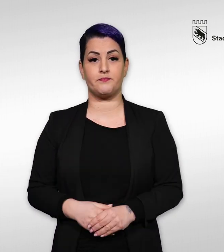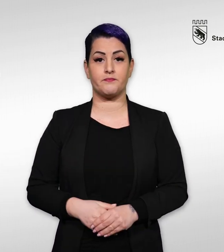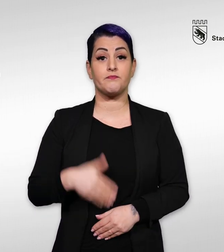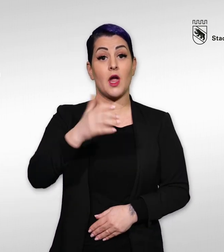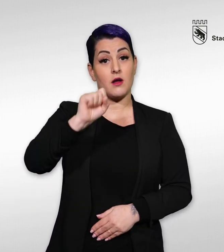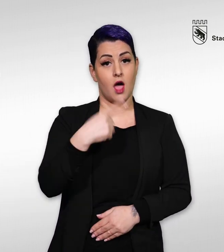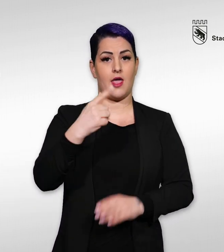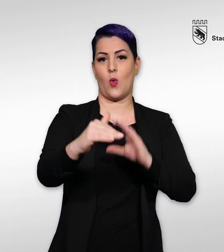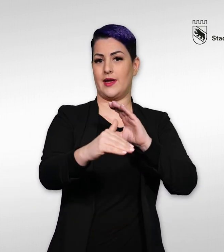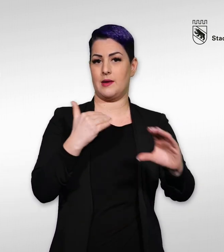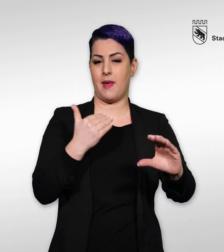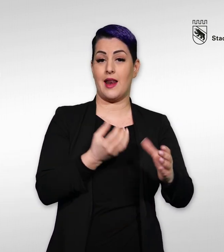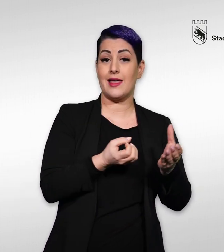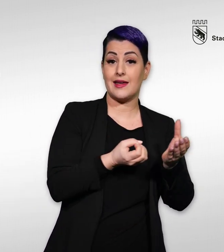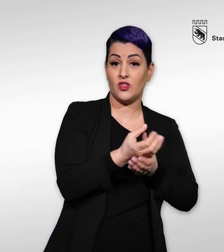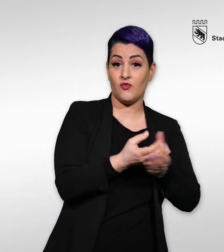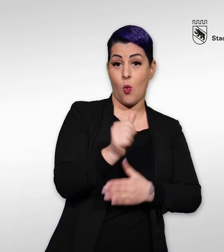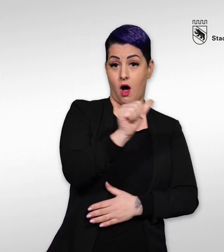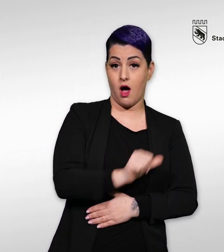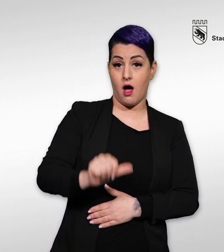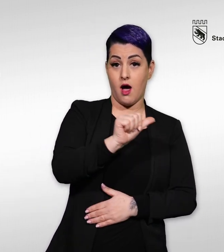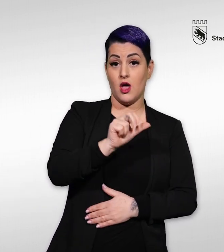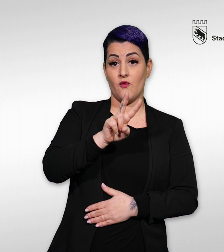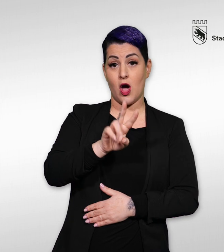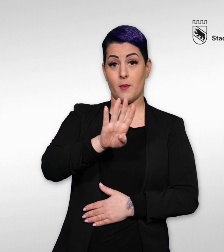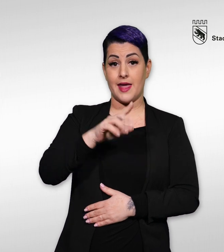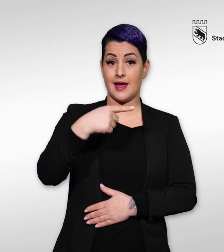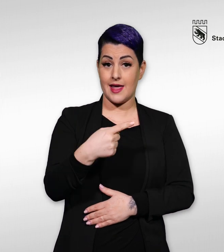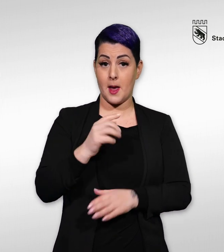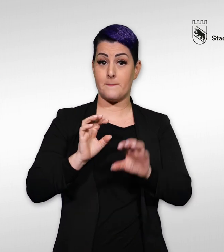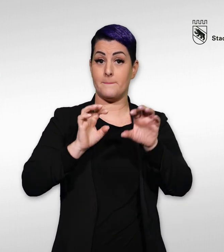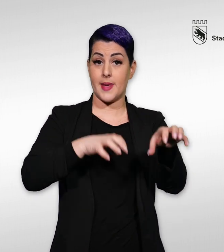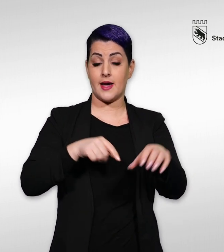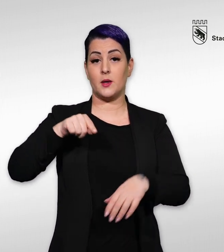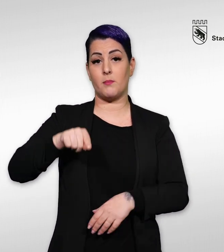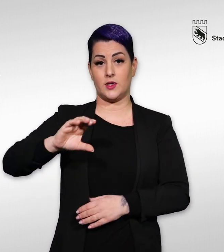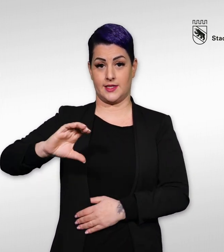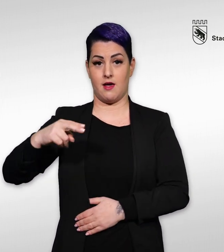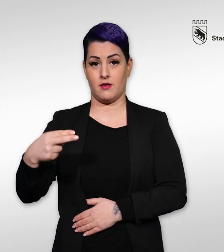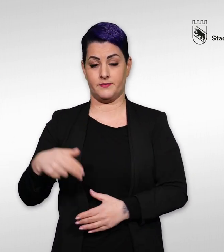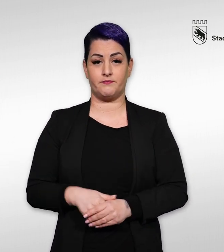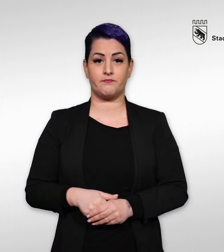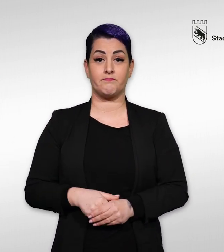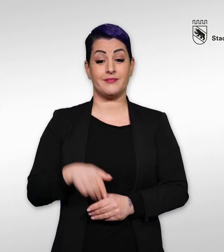vbgbern.ch Diese Informationen finden Sie unter diesem Video.